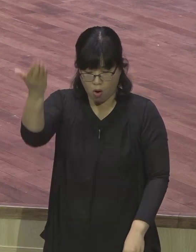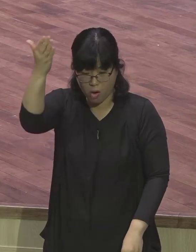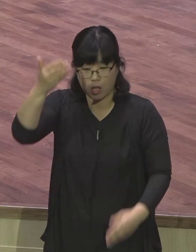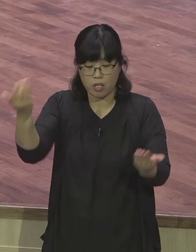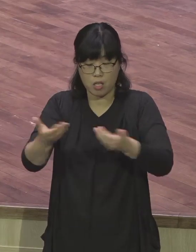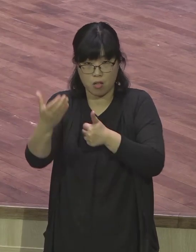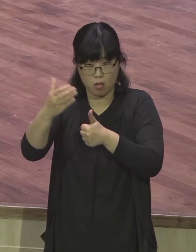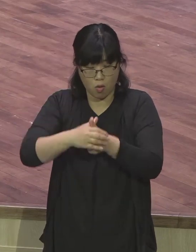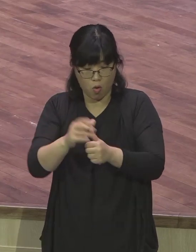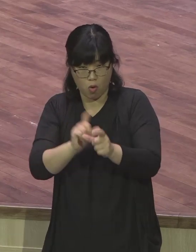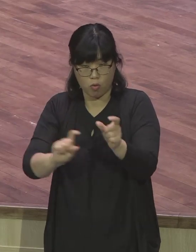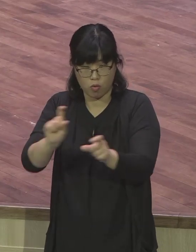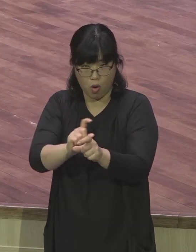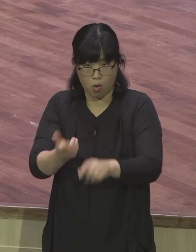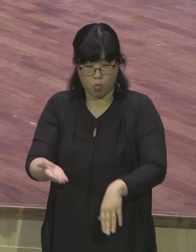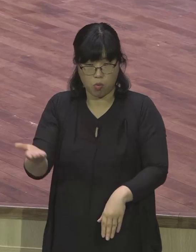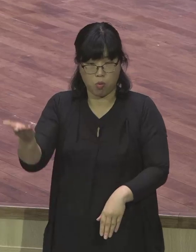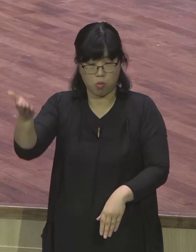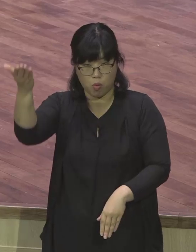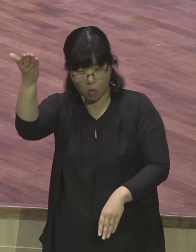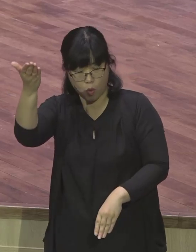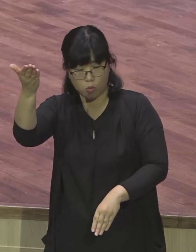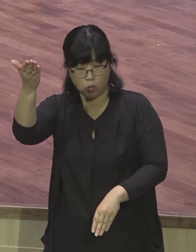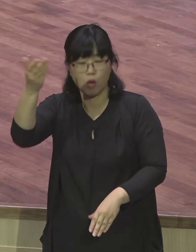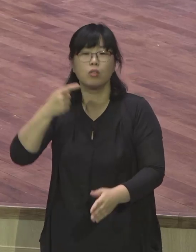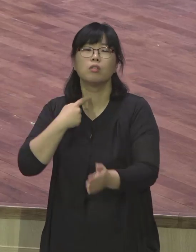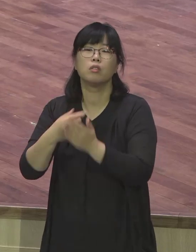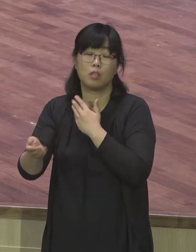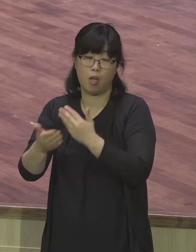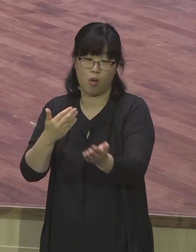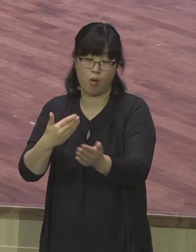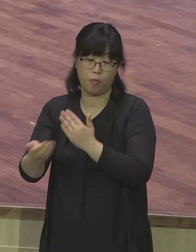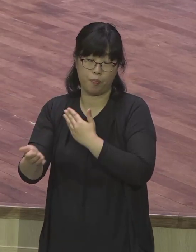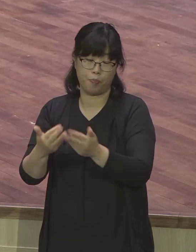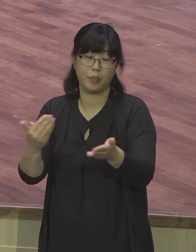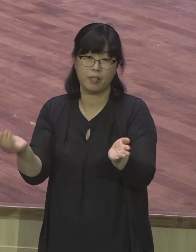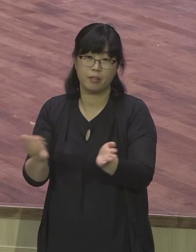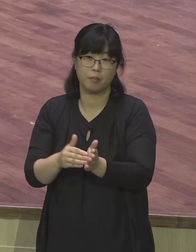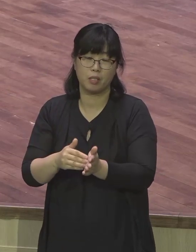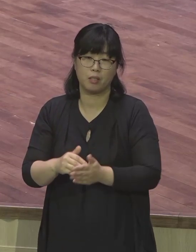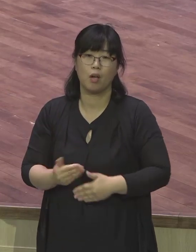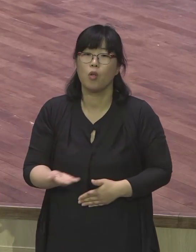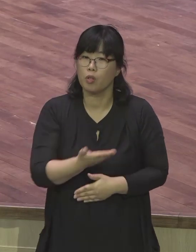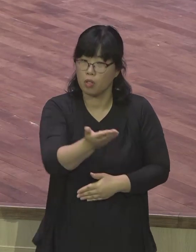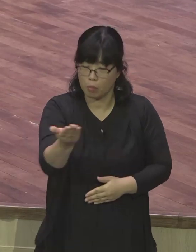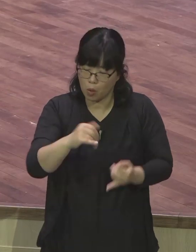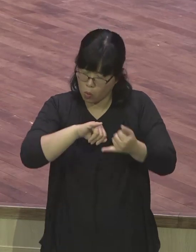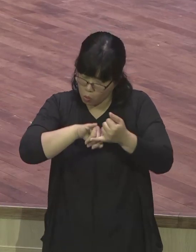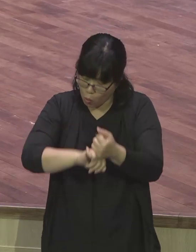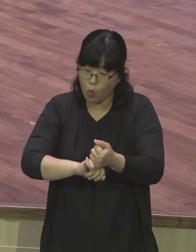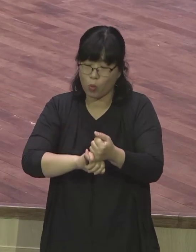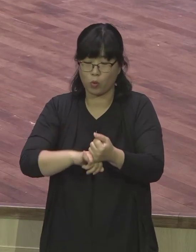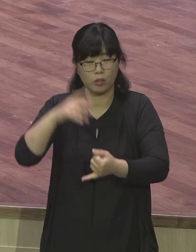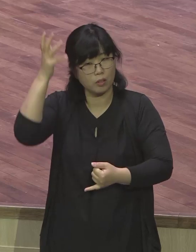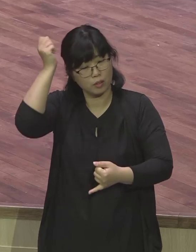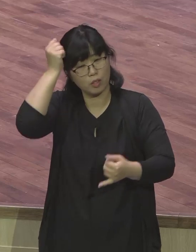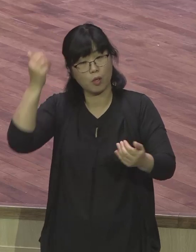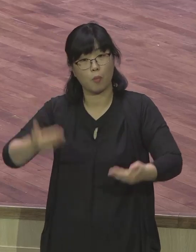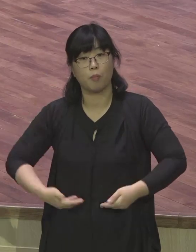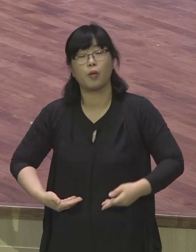시간표를 주시기 시작하셨습니다 우리 성대님들과 랩런트들이 반드시 알아야 될 것이 뭐냐면 하나님께서는 행복